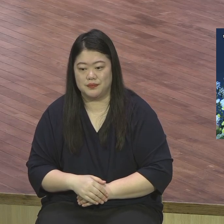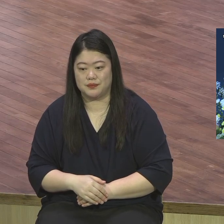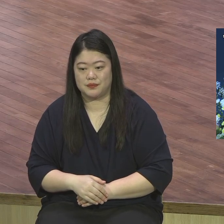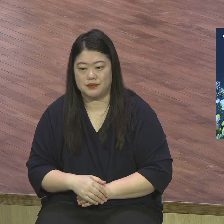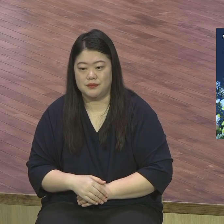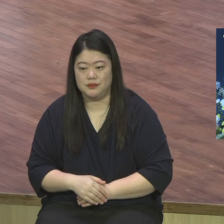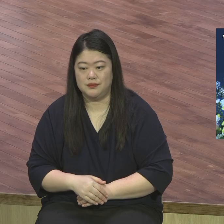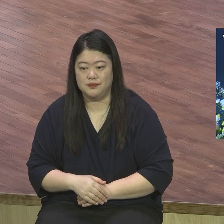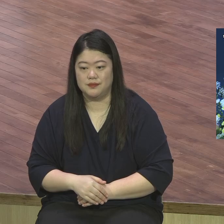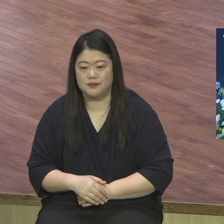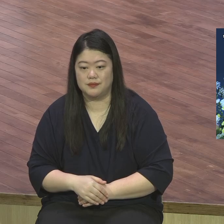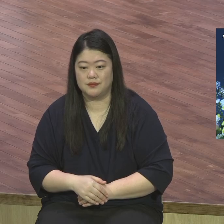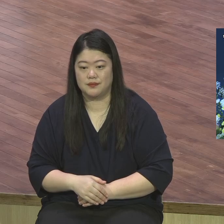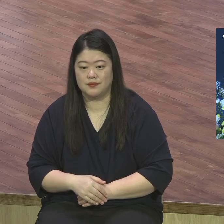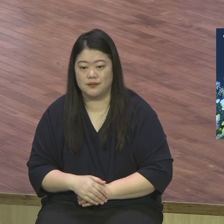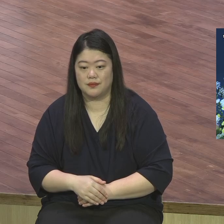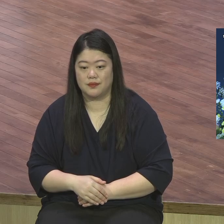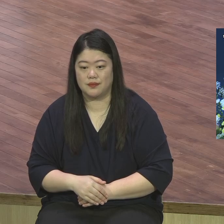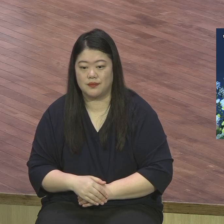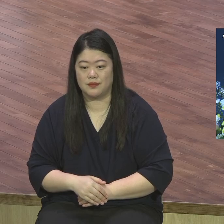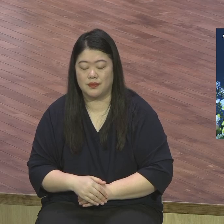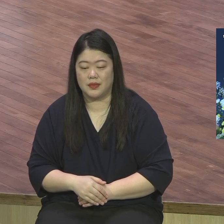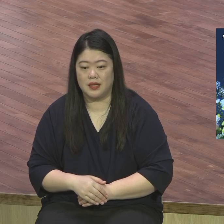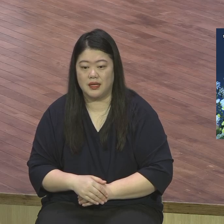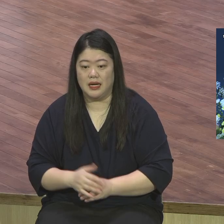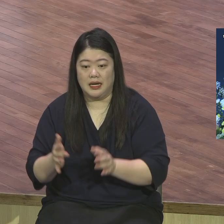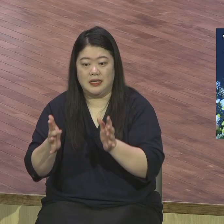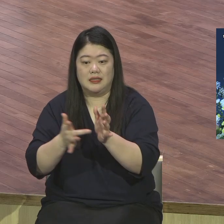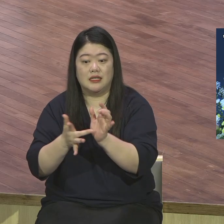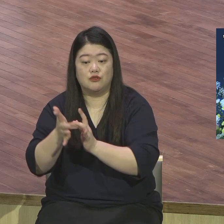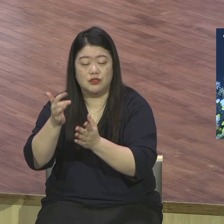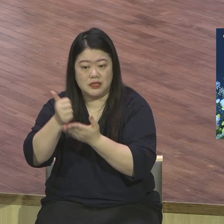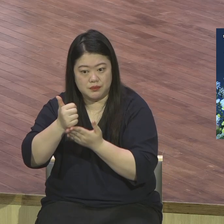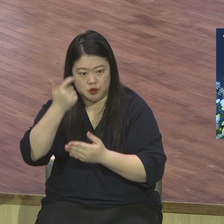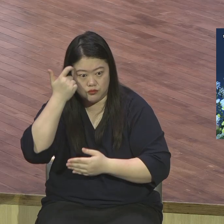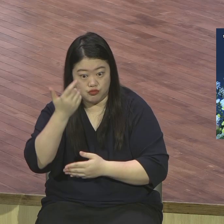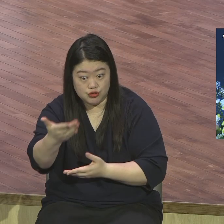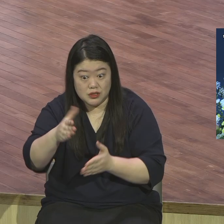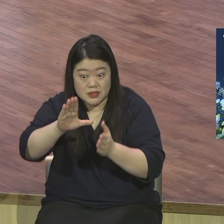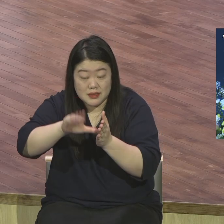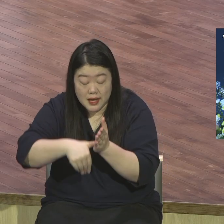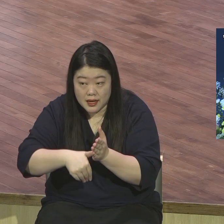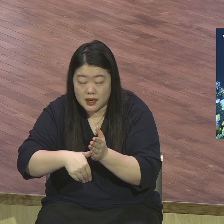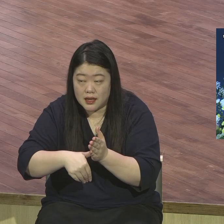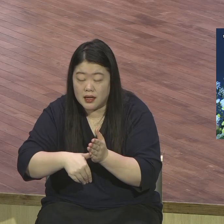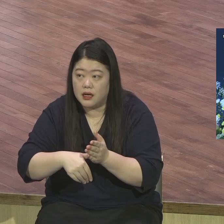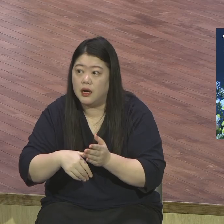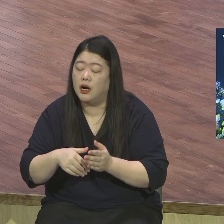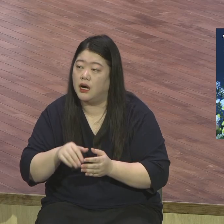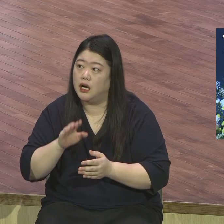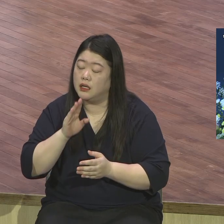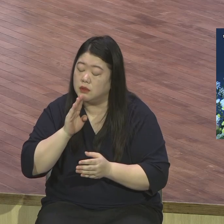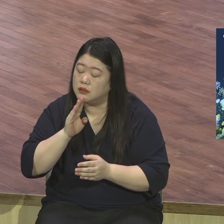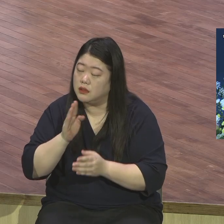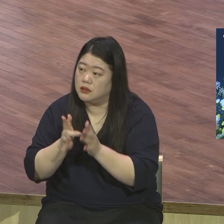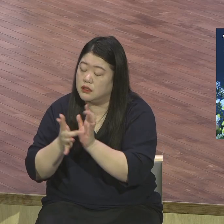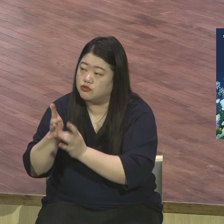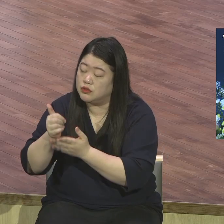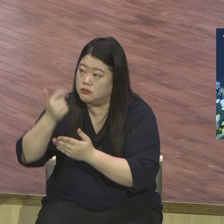이 음성에 화답하는 부활의 건넝을 힘입고 생명근 헌신의 삶